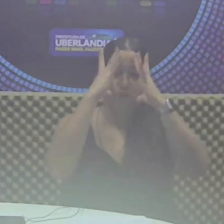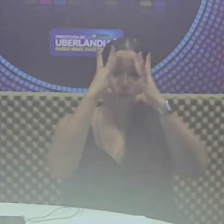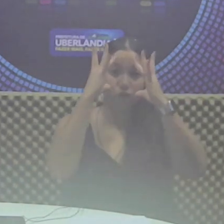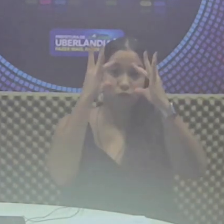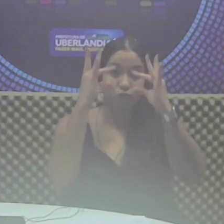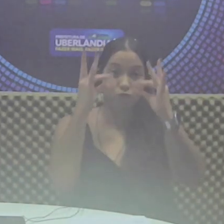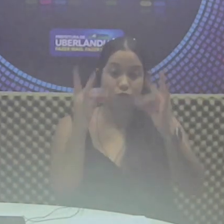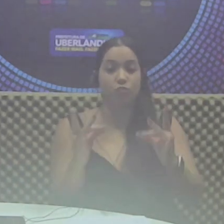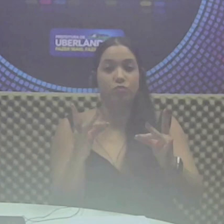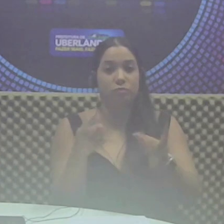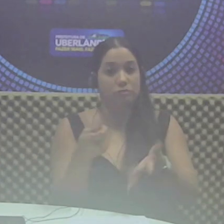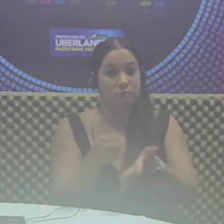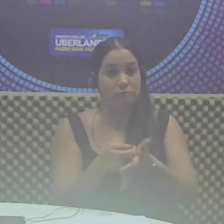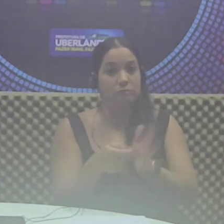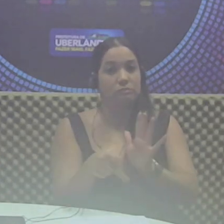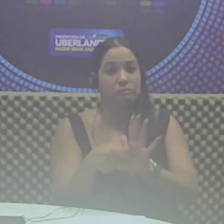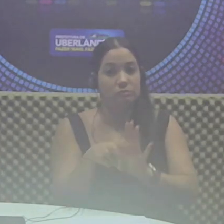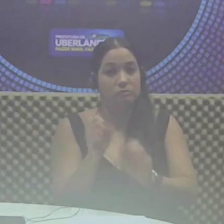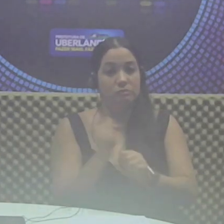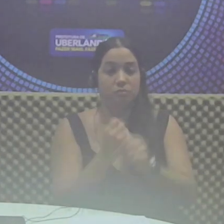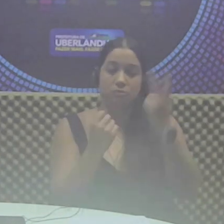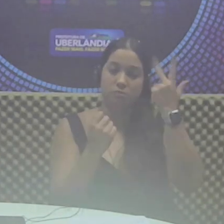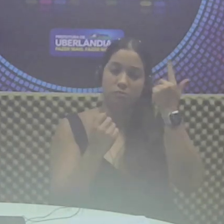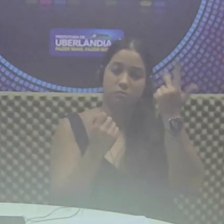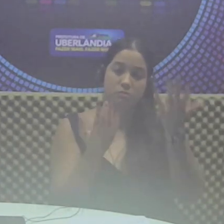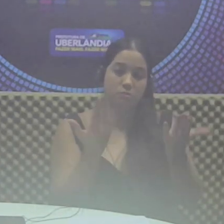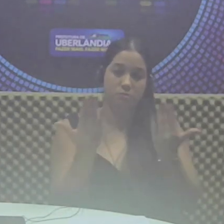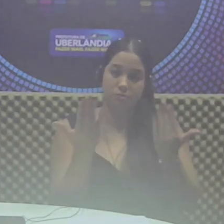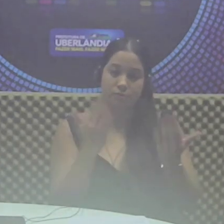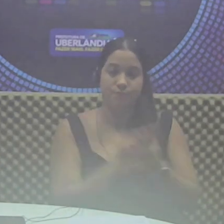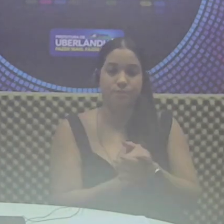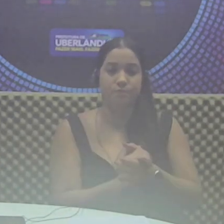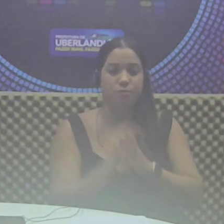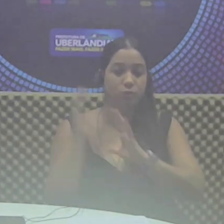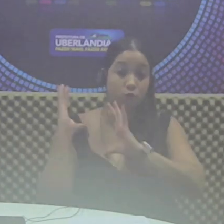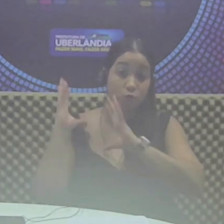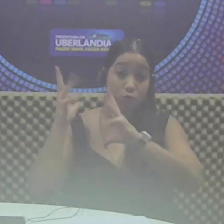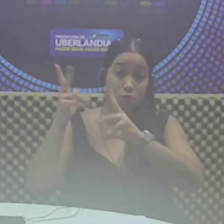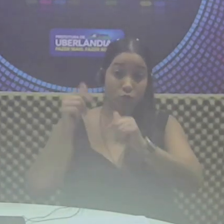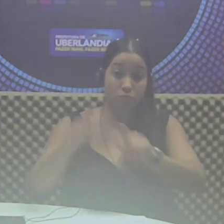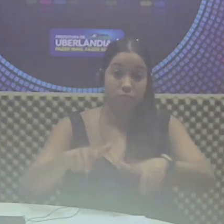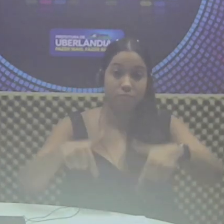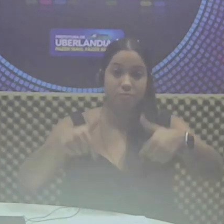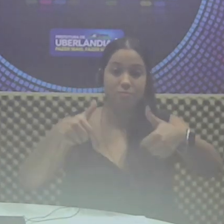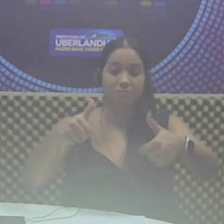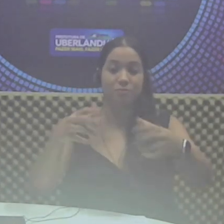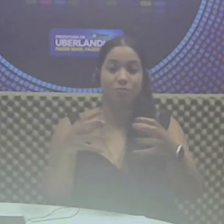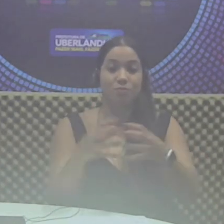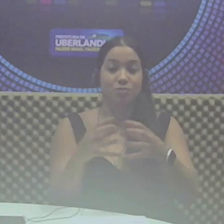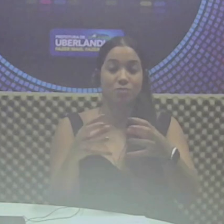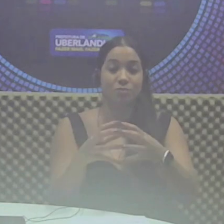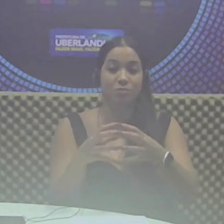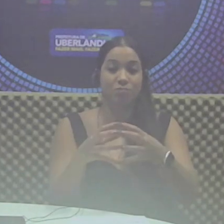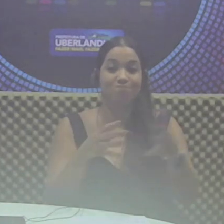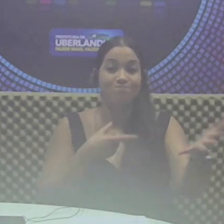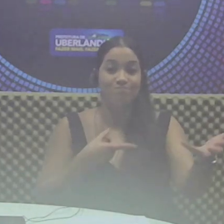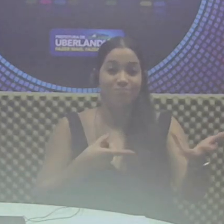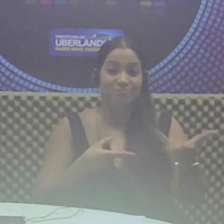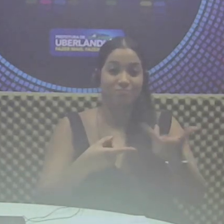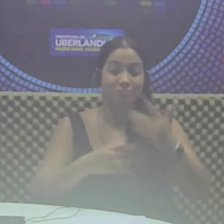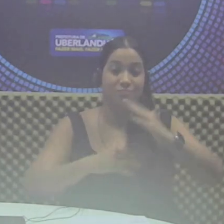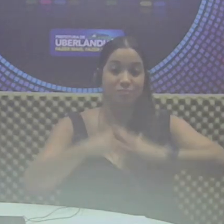que os ex-dizidos por obras comuns. Todo o serviço é executado por uma equipe multidisciplinar,